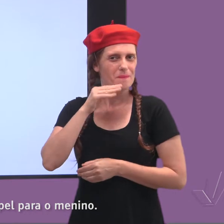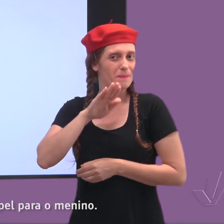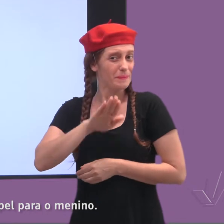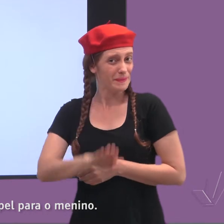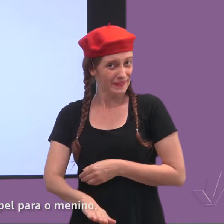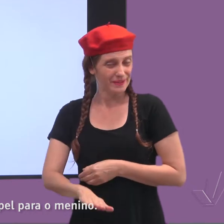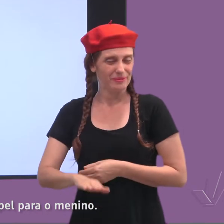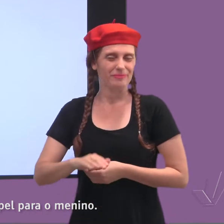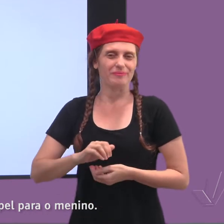menino.